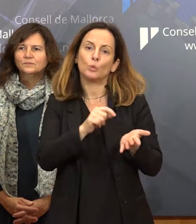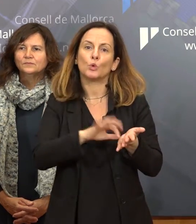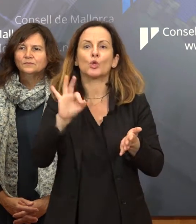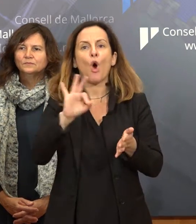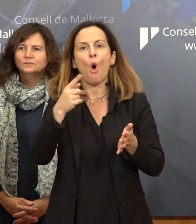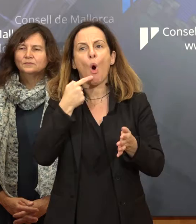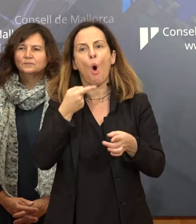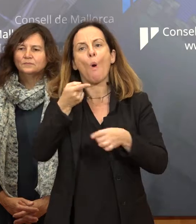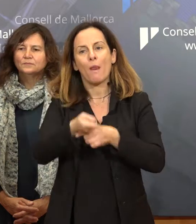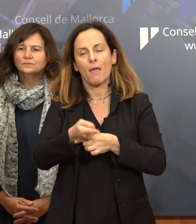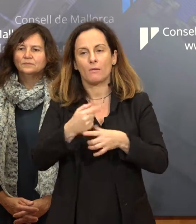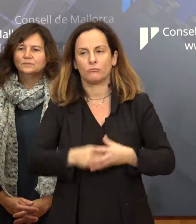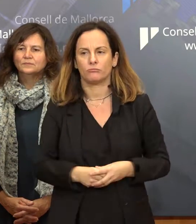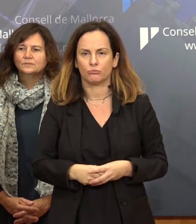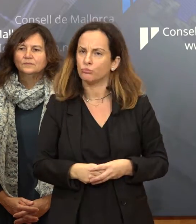Un requisit, sí.